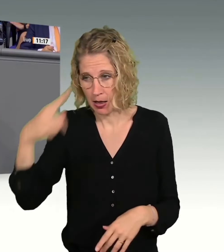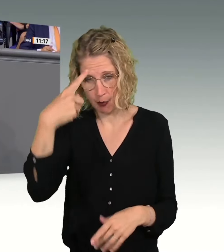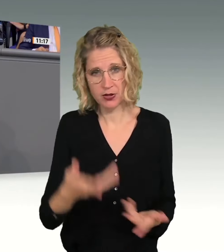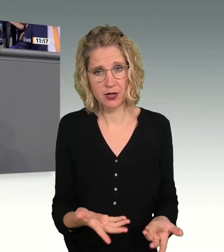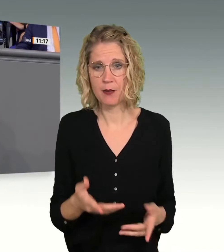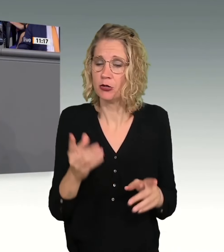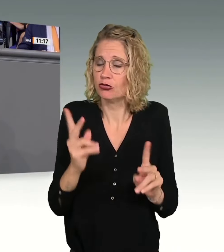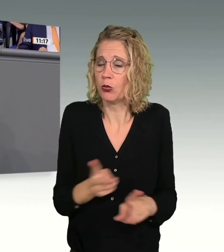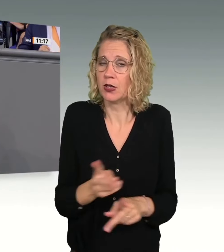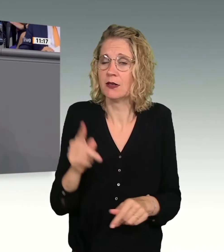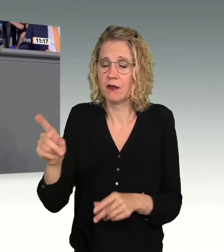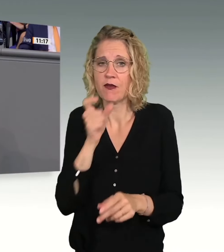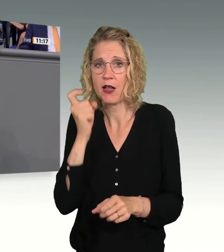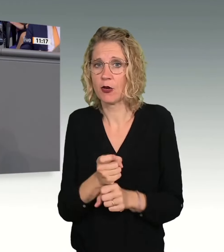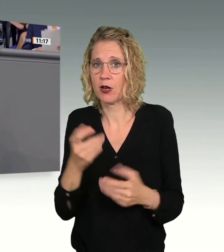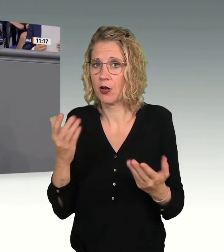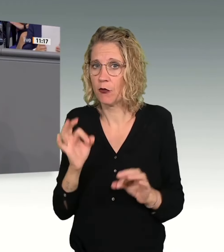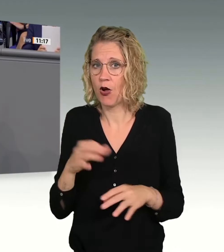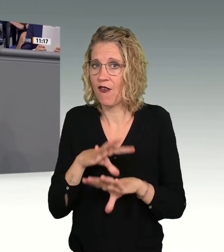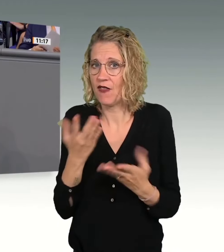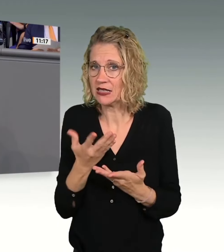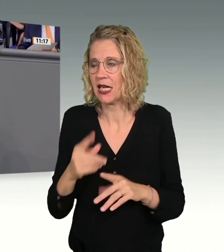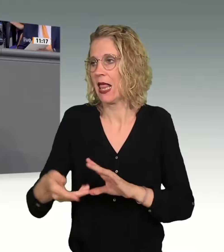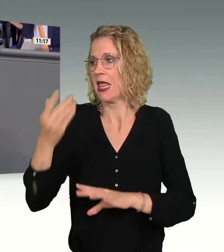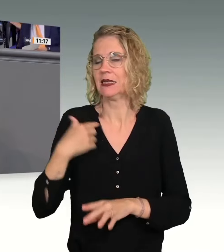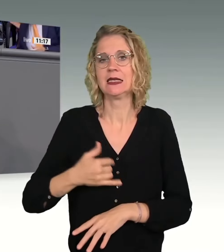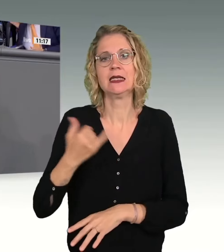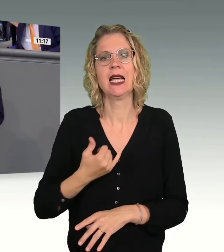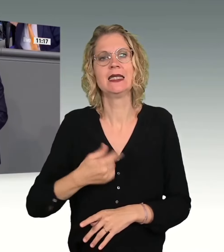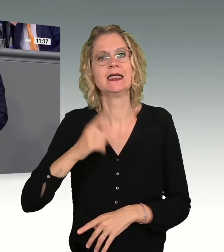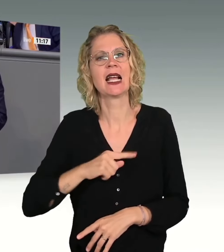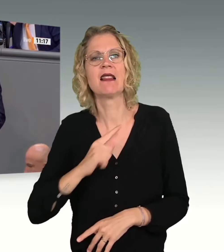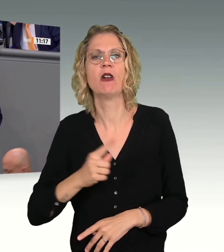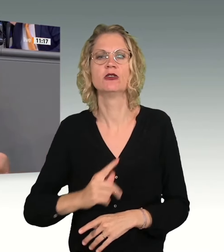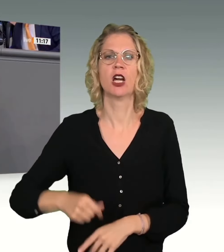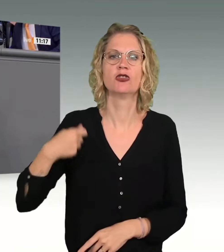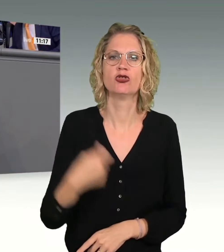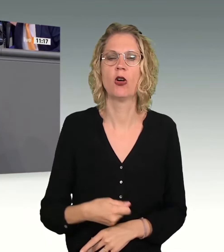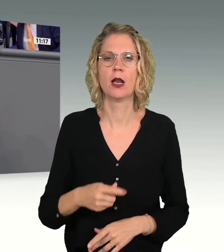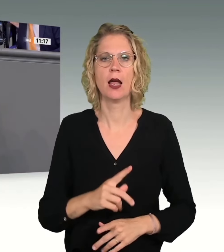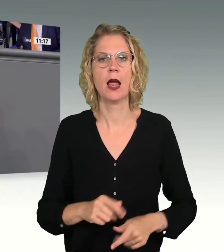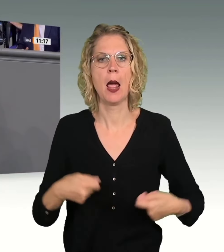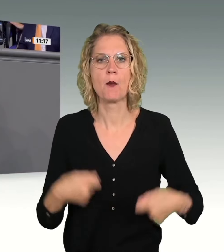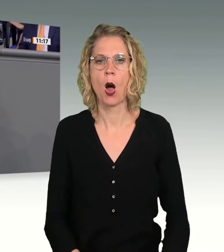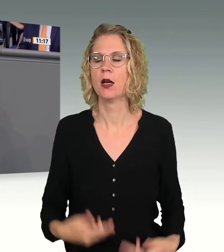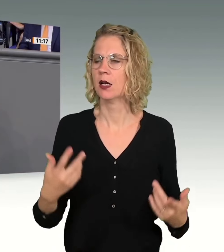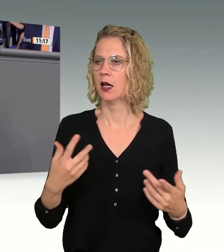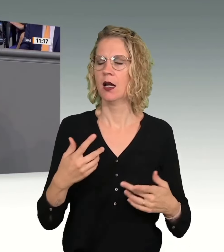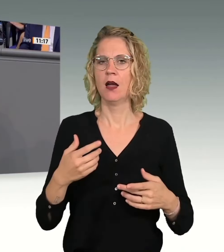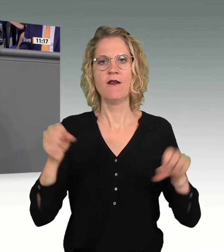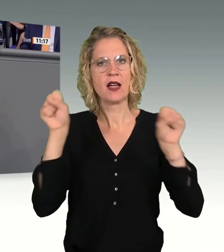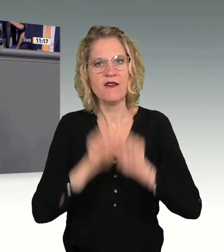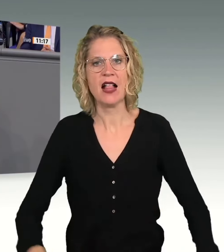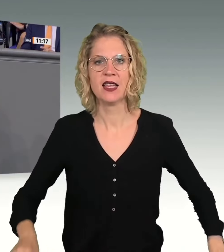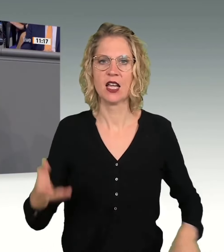dass Sie verantwortlich sind für in den letzten Jahren zigtausende erstochene, ermordete, totgetretene, vergewaltigte und verletzte Opfer